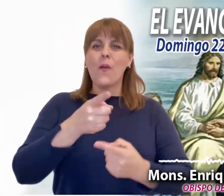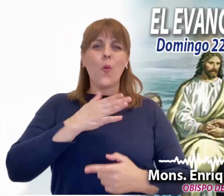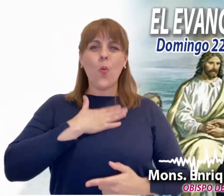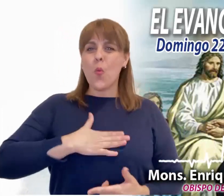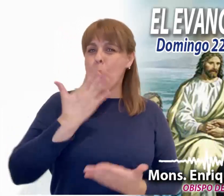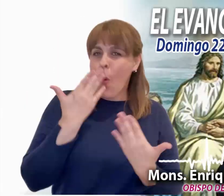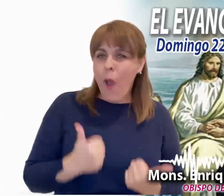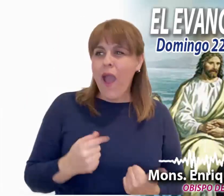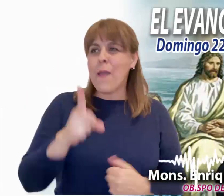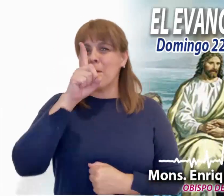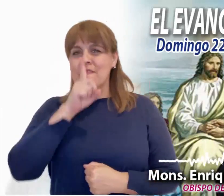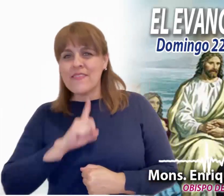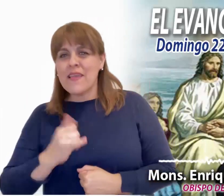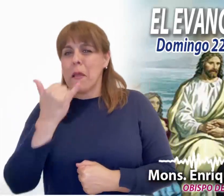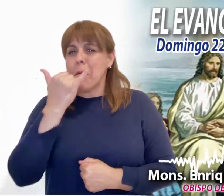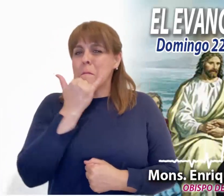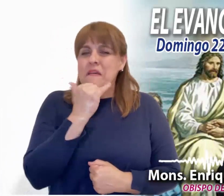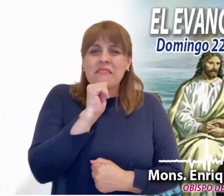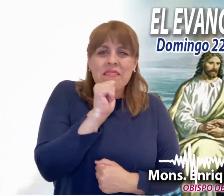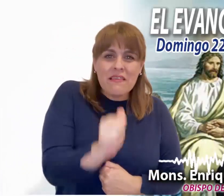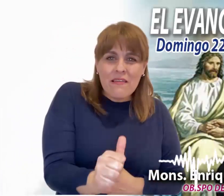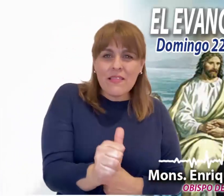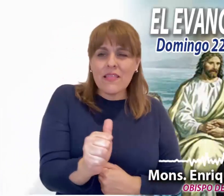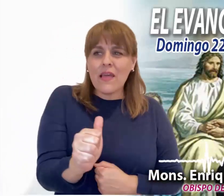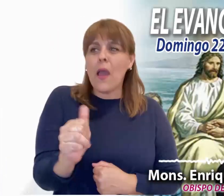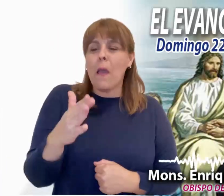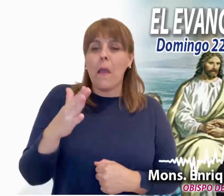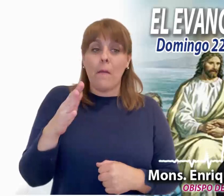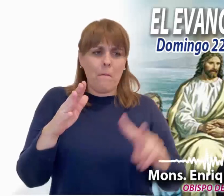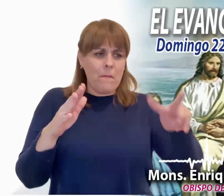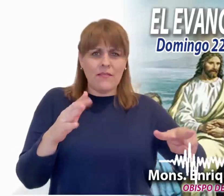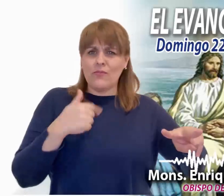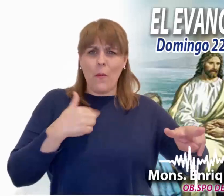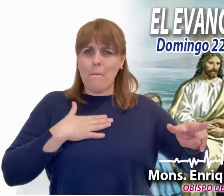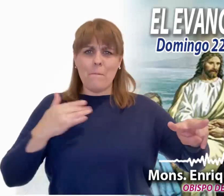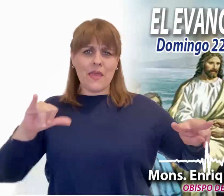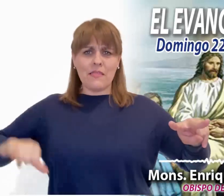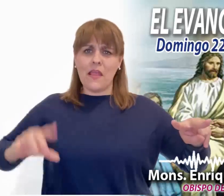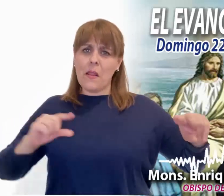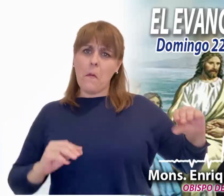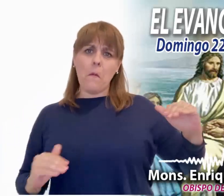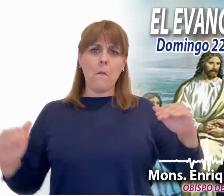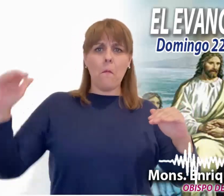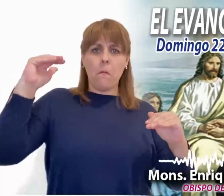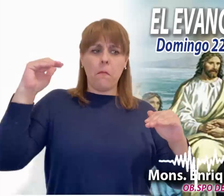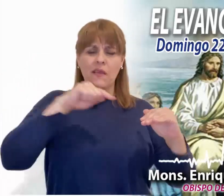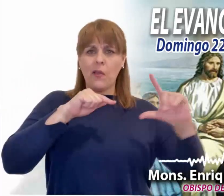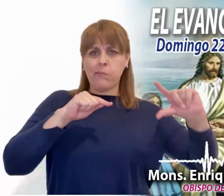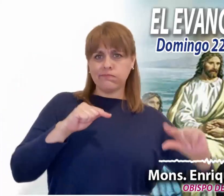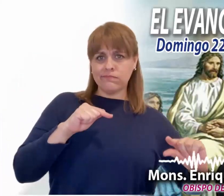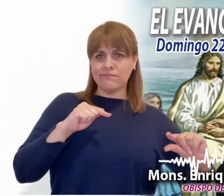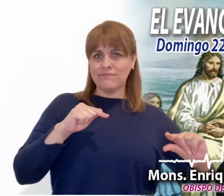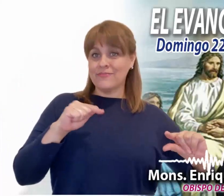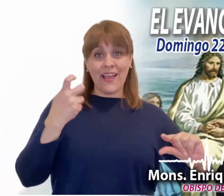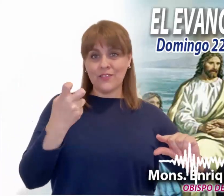injusticia y la mentira, si no somos capaces de perdonar, si ponemos por encima de la verdad nuestros propios intereses.